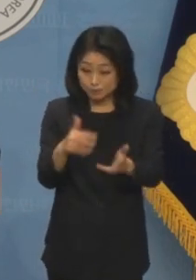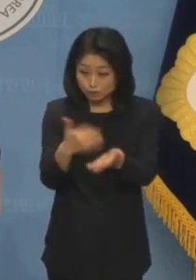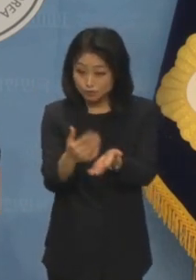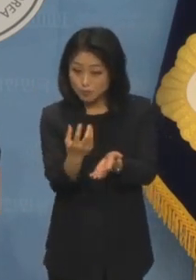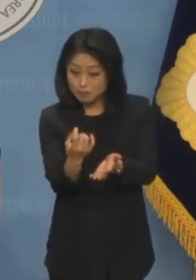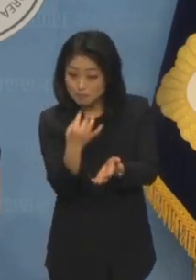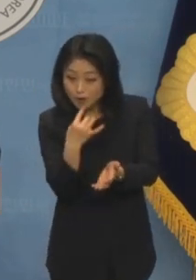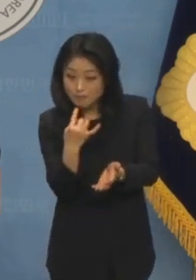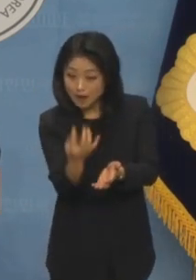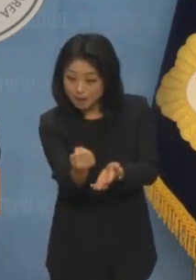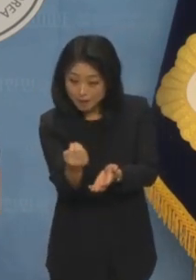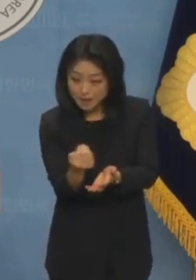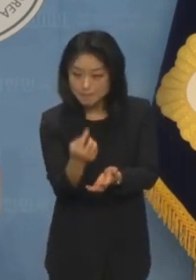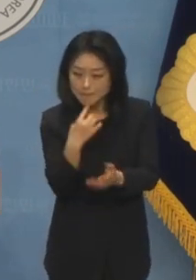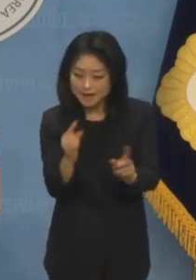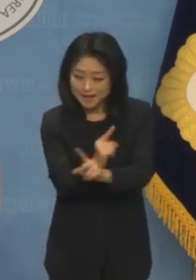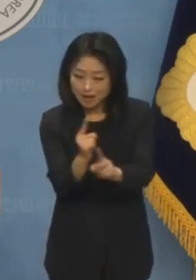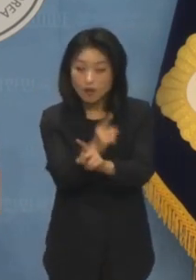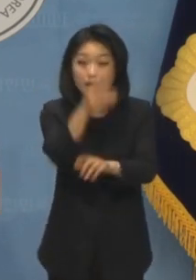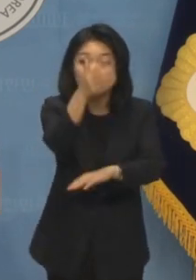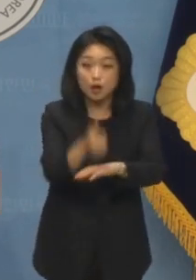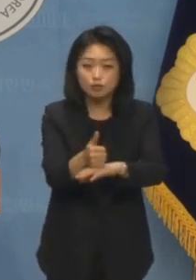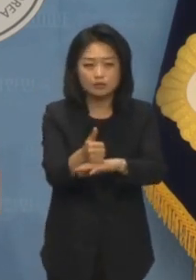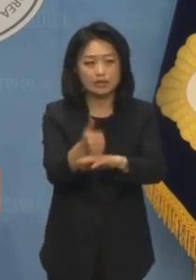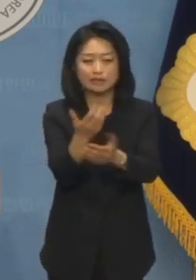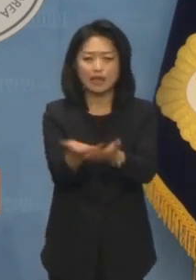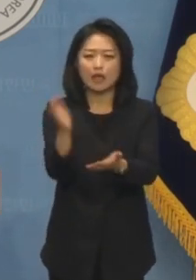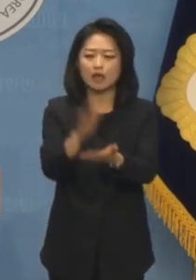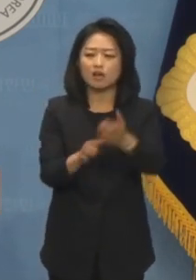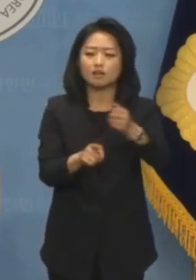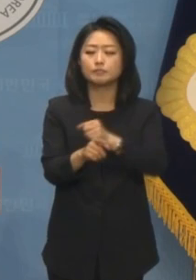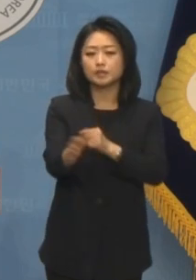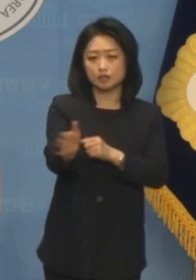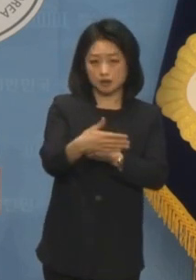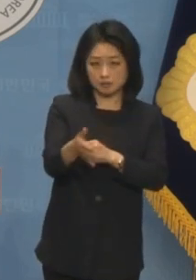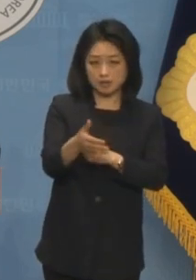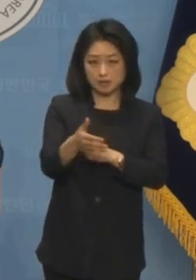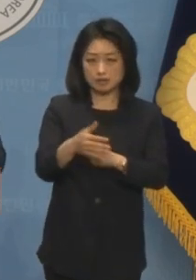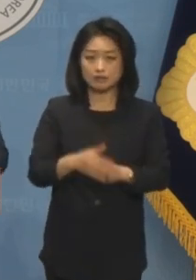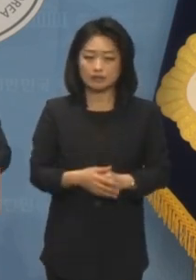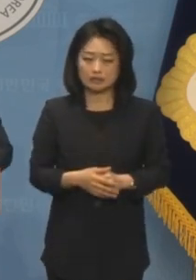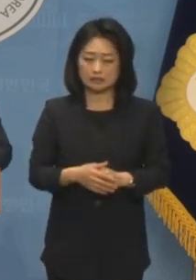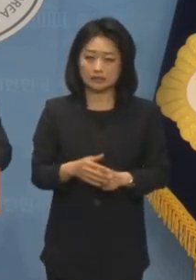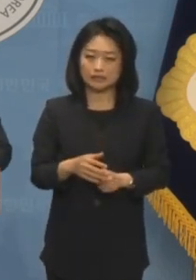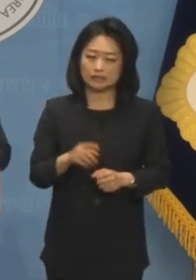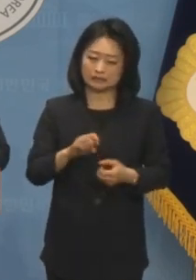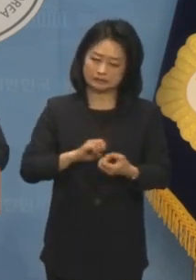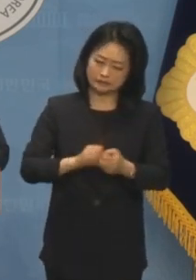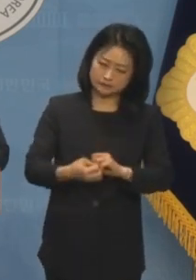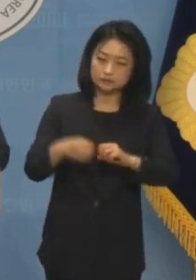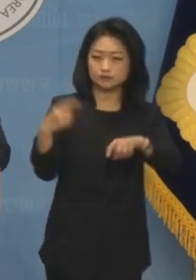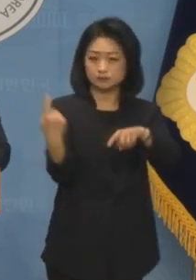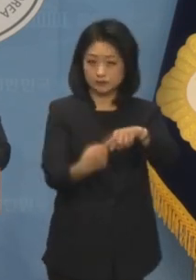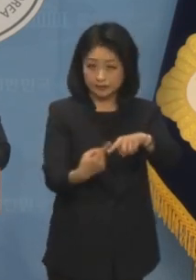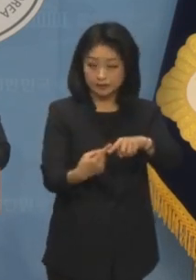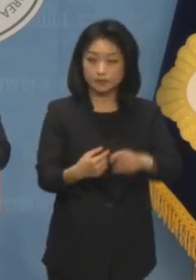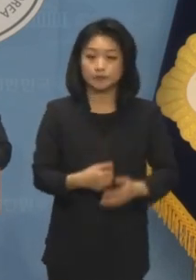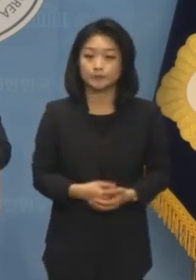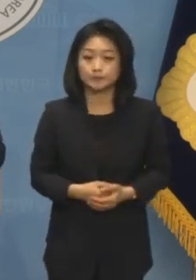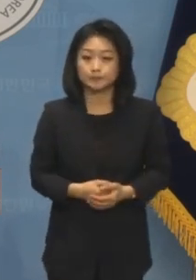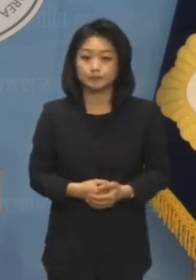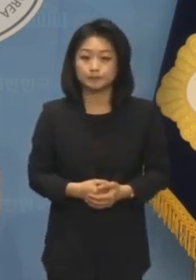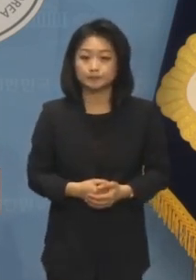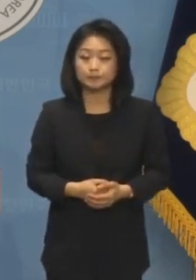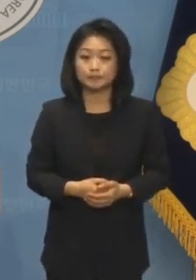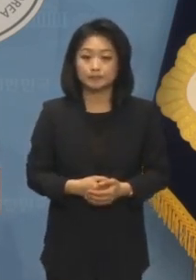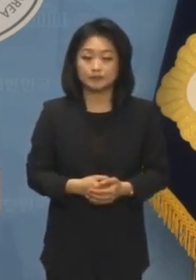지속가능성을 확보하기 위해 시작한 논의가 근본적인 개혁이 아닌 기만적 조정에 그치게 됩니다. 이런